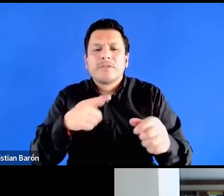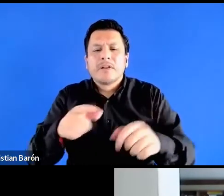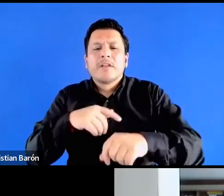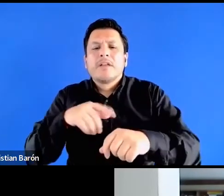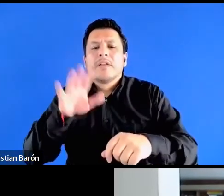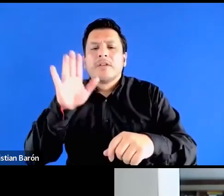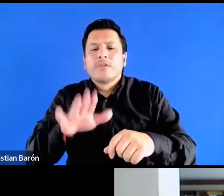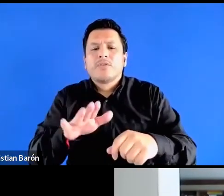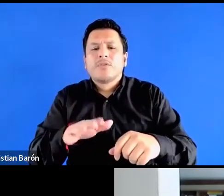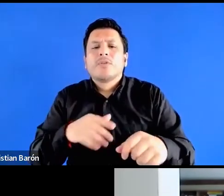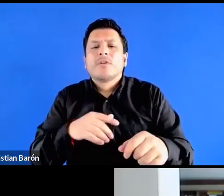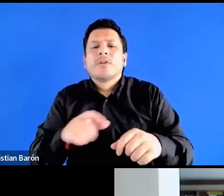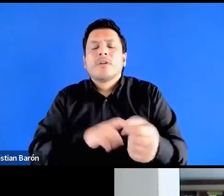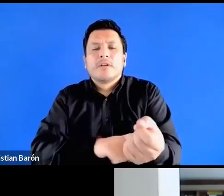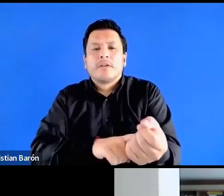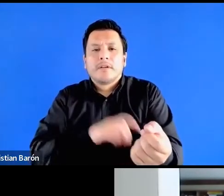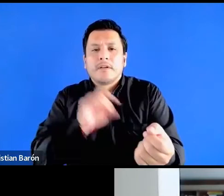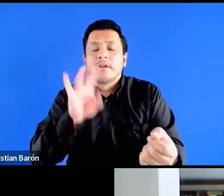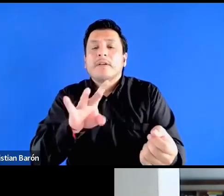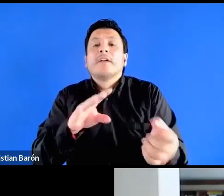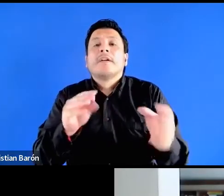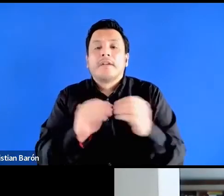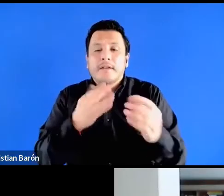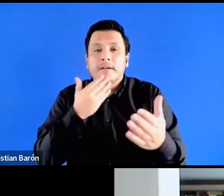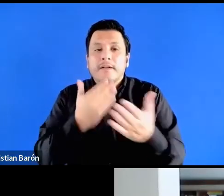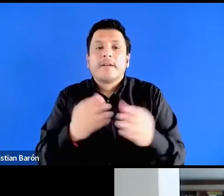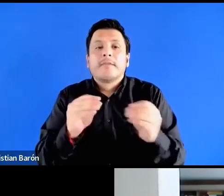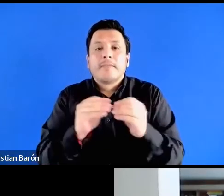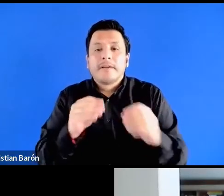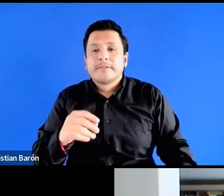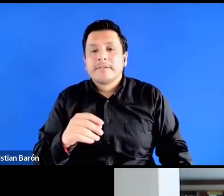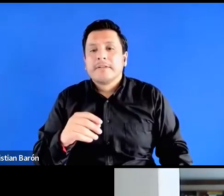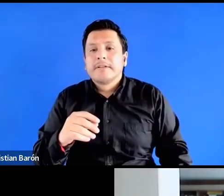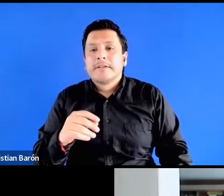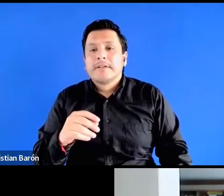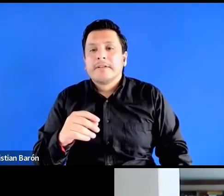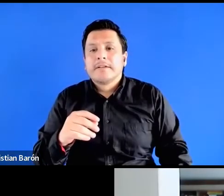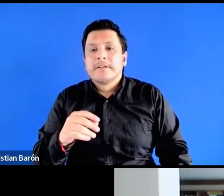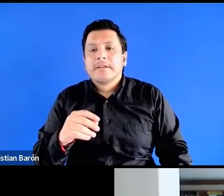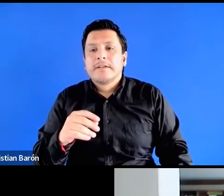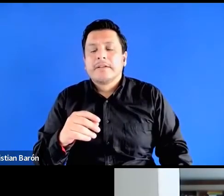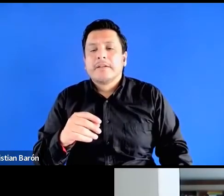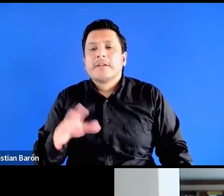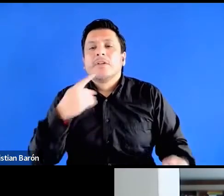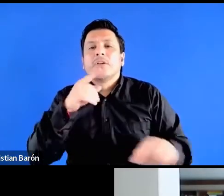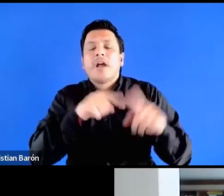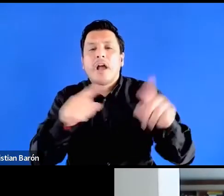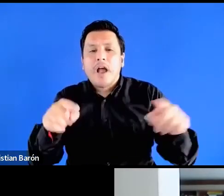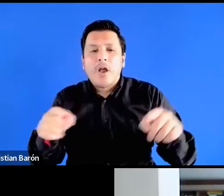en su agenda y tú nos cuentas un poco de este este impase del 75 con la